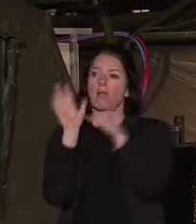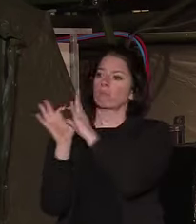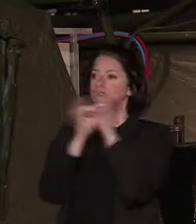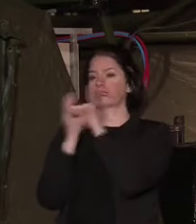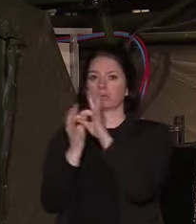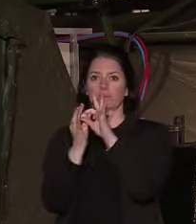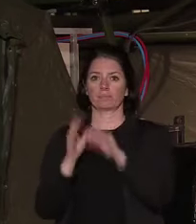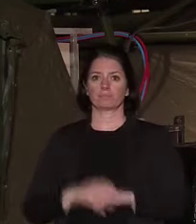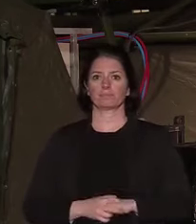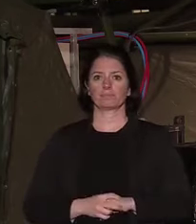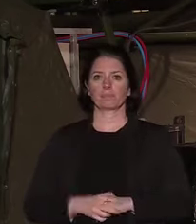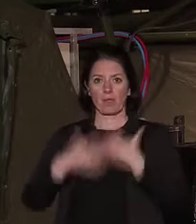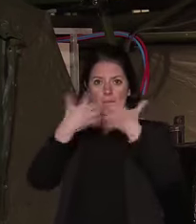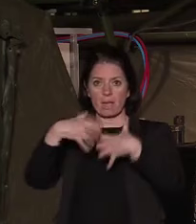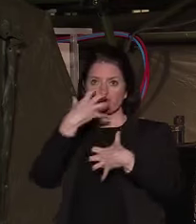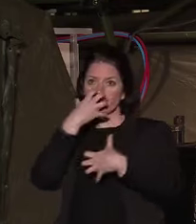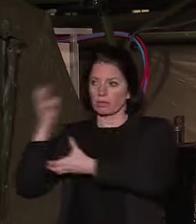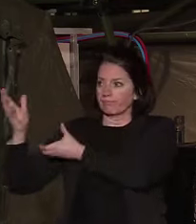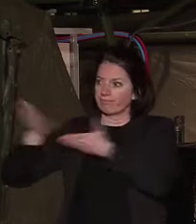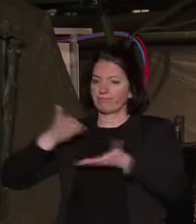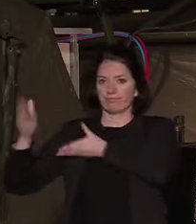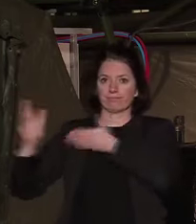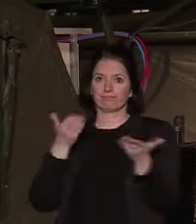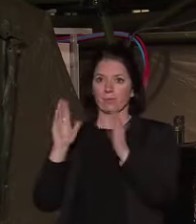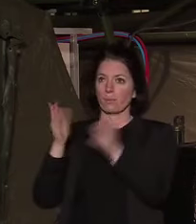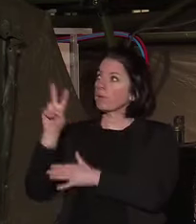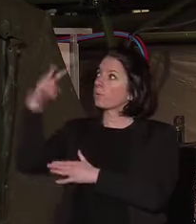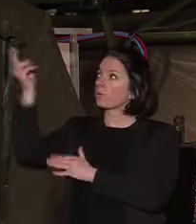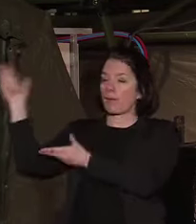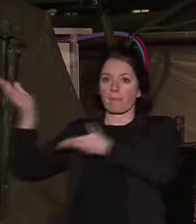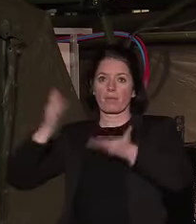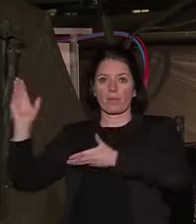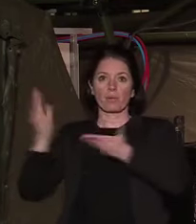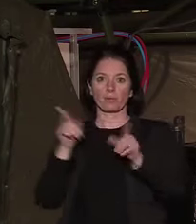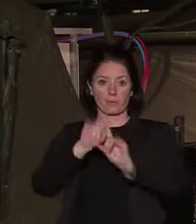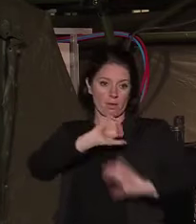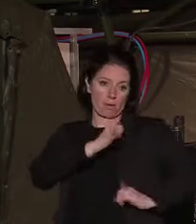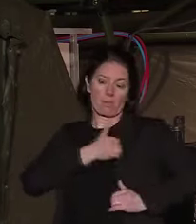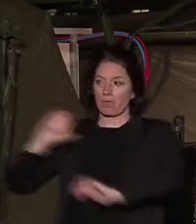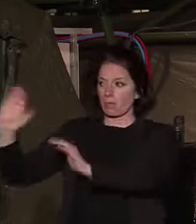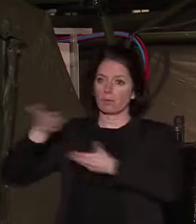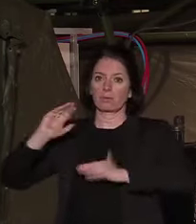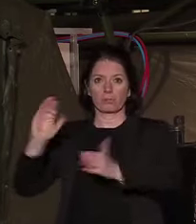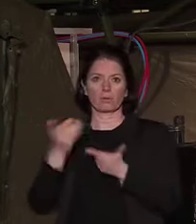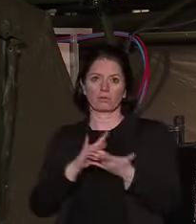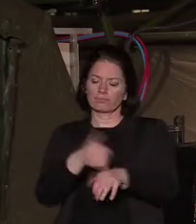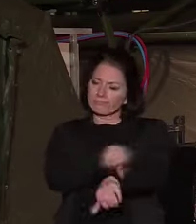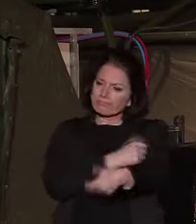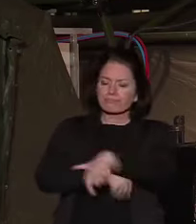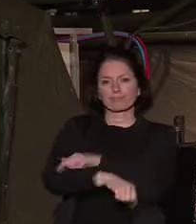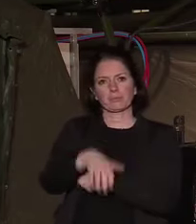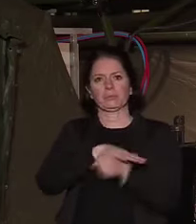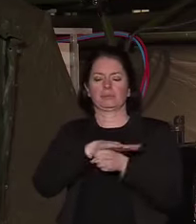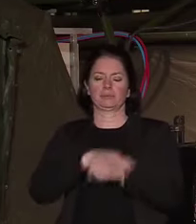Des respirateurs sont arrivés, d'autres hôpitaux, des armées. Un déploiement complet a été fait. Nous avons